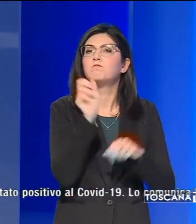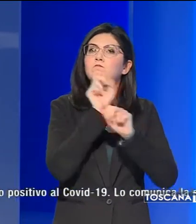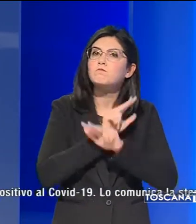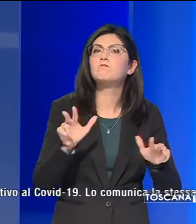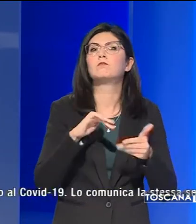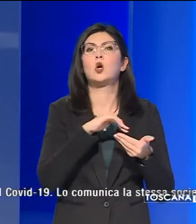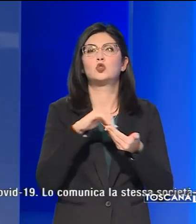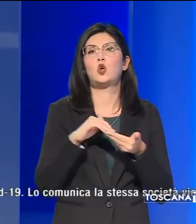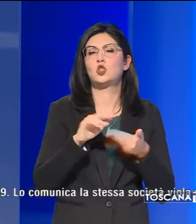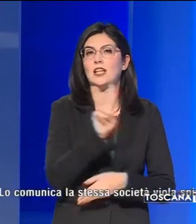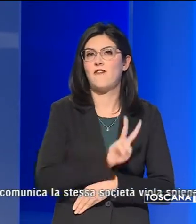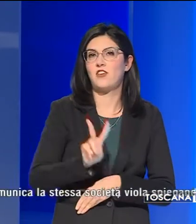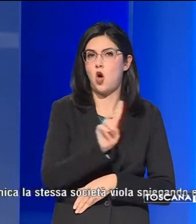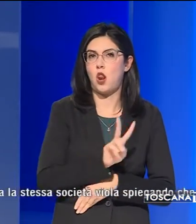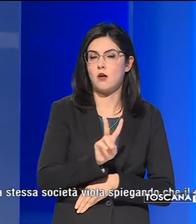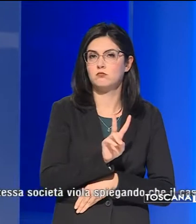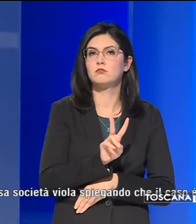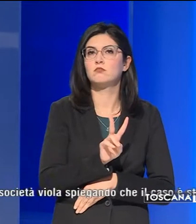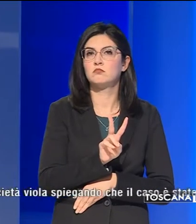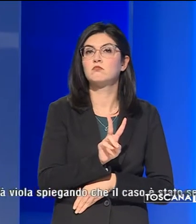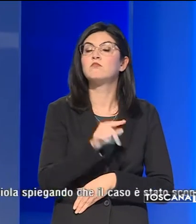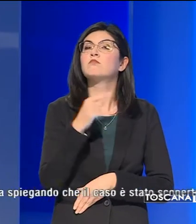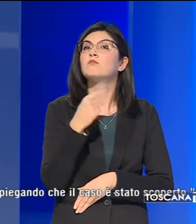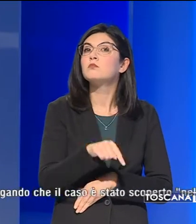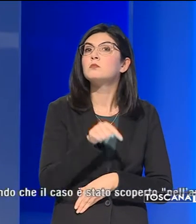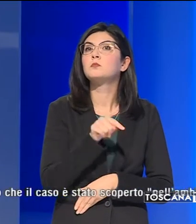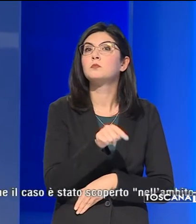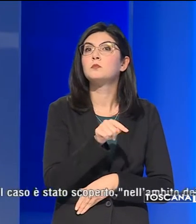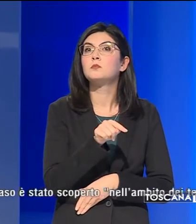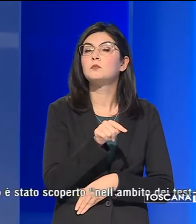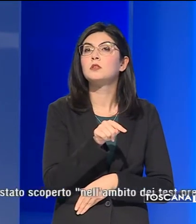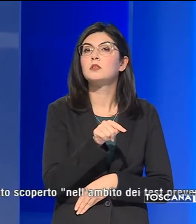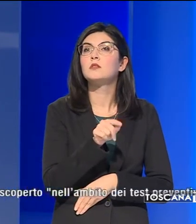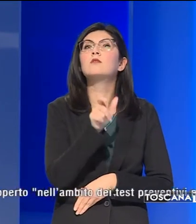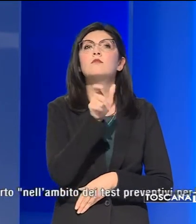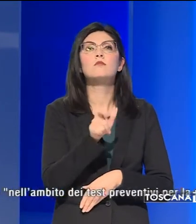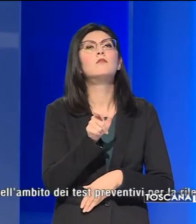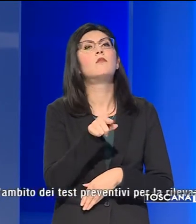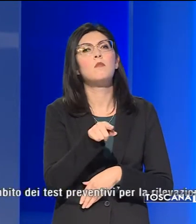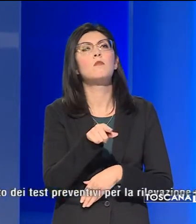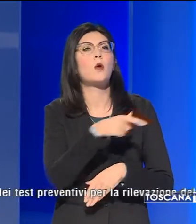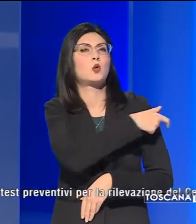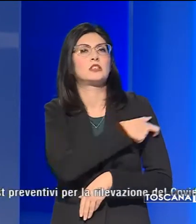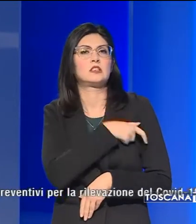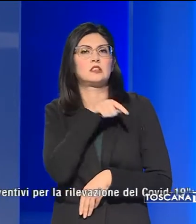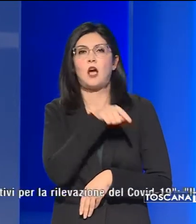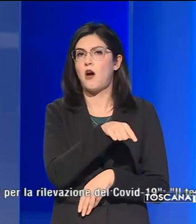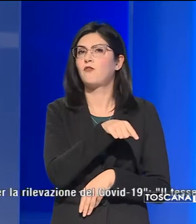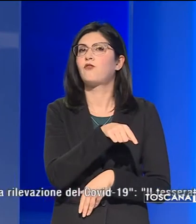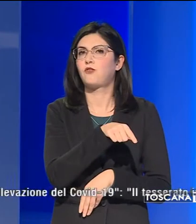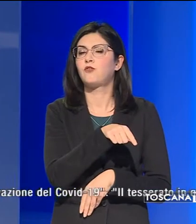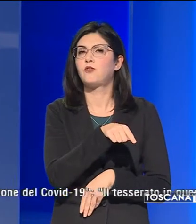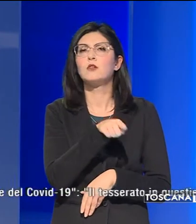società Viola. Si tratta di un membro dello staff che è